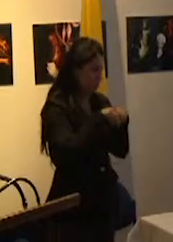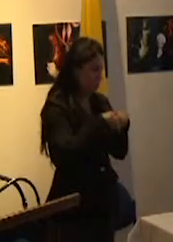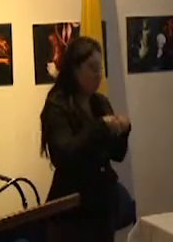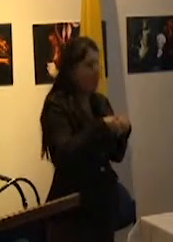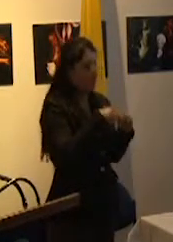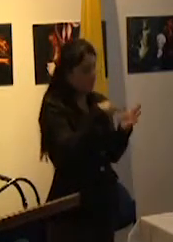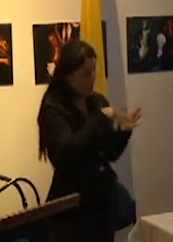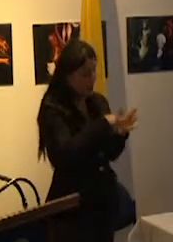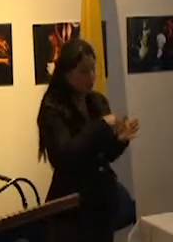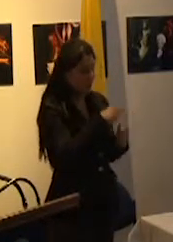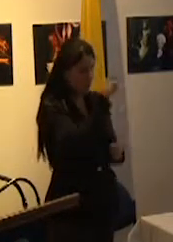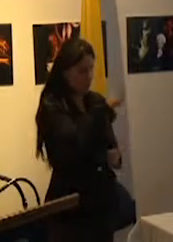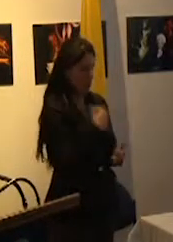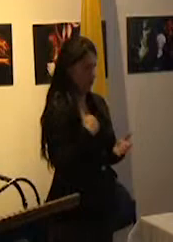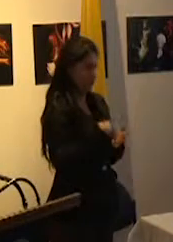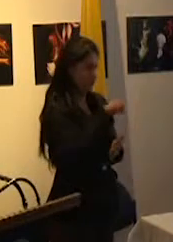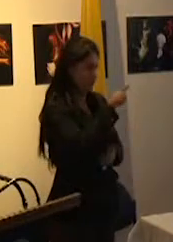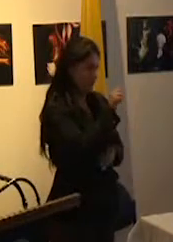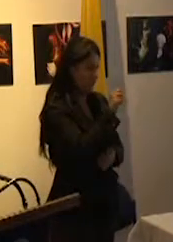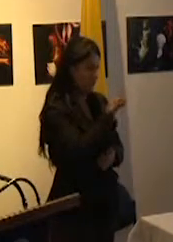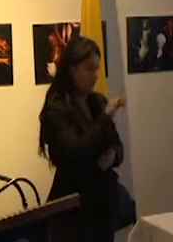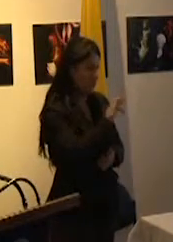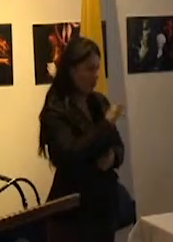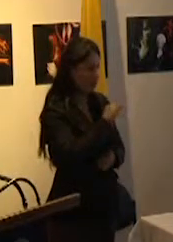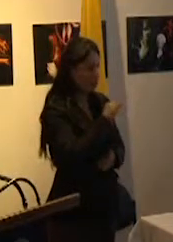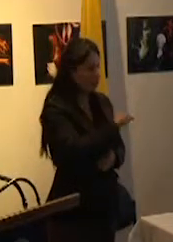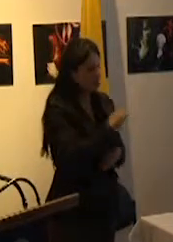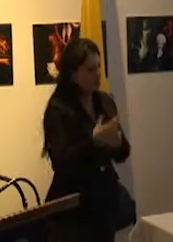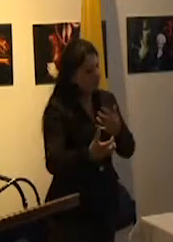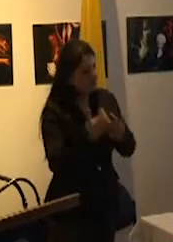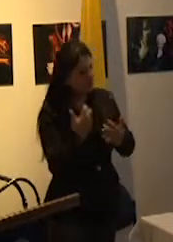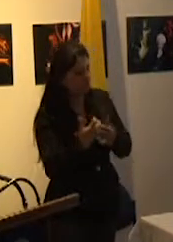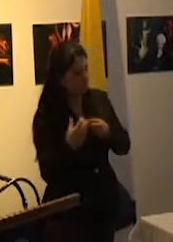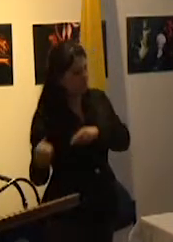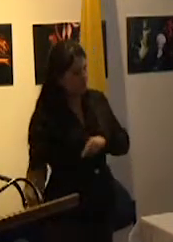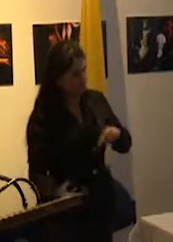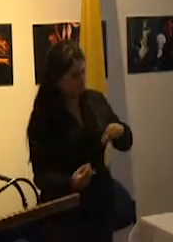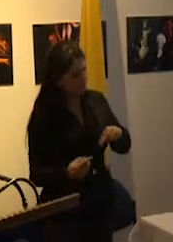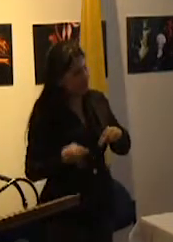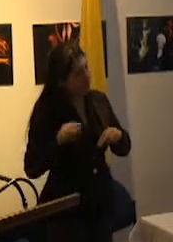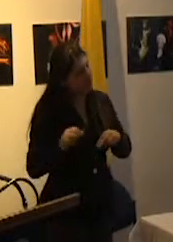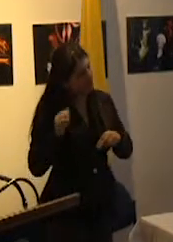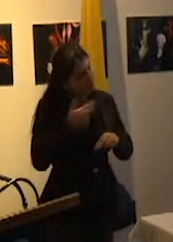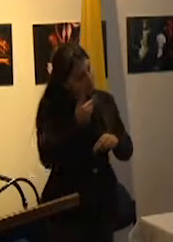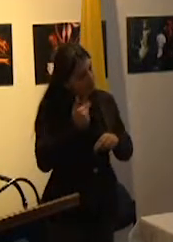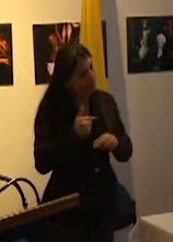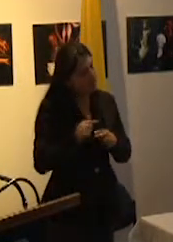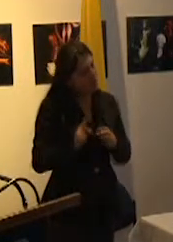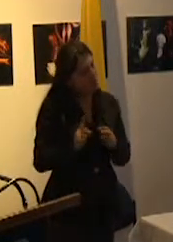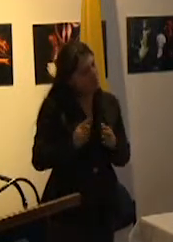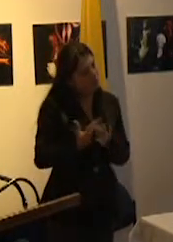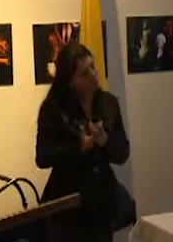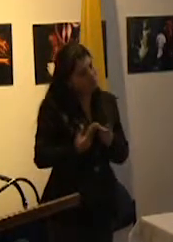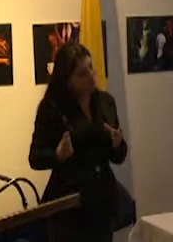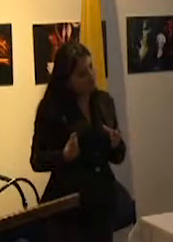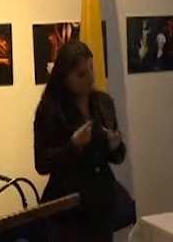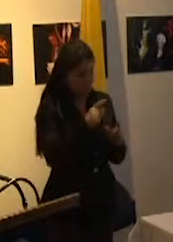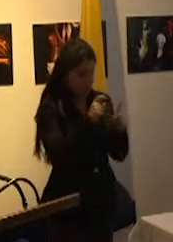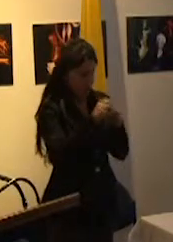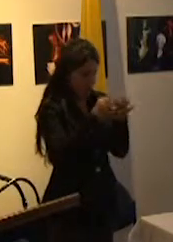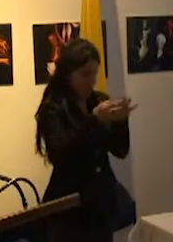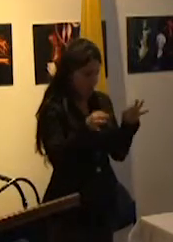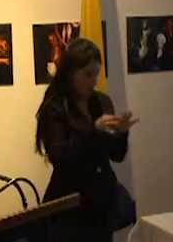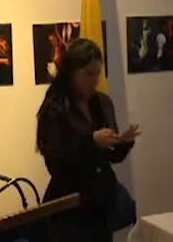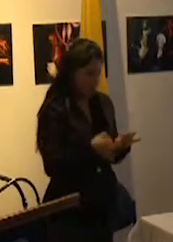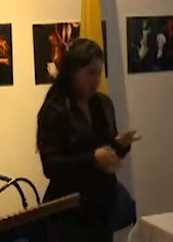ahí que Sarmiento sustenta un sistema educativo que no deje excluidos y esto palabras